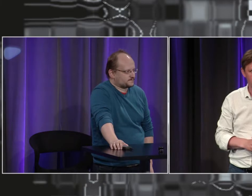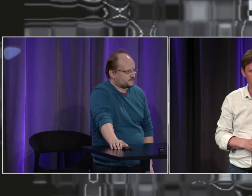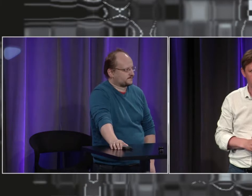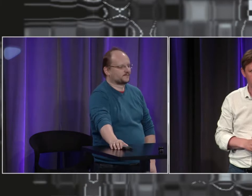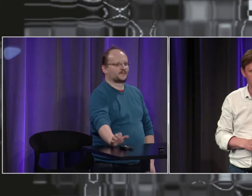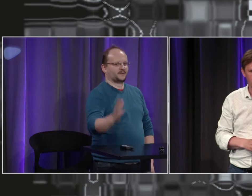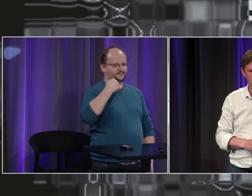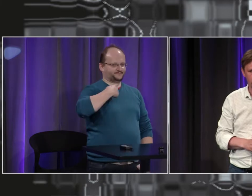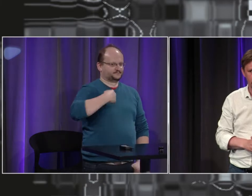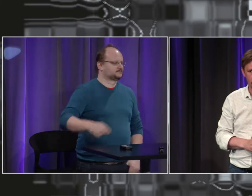dans d'autres pays d'Europe